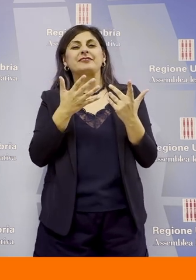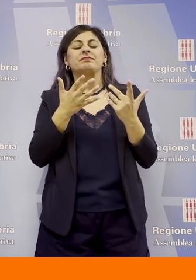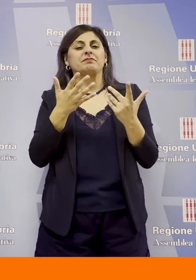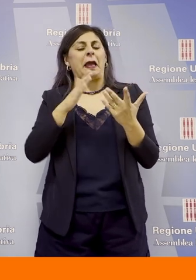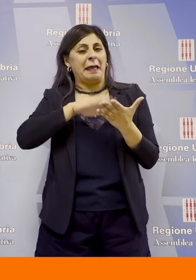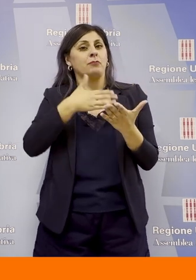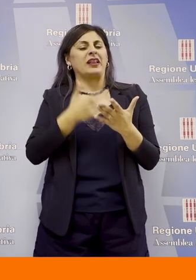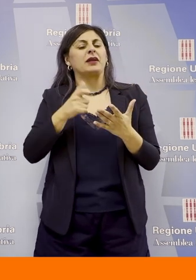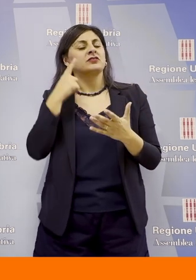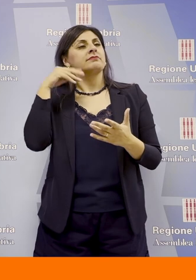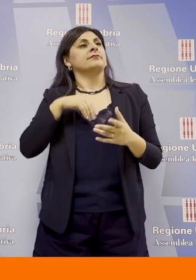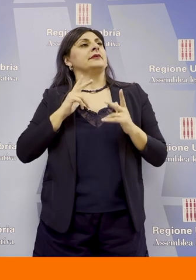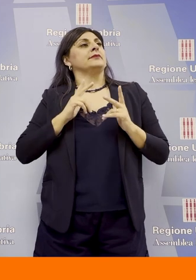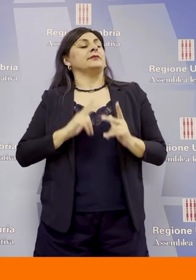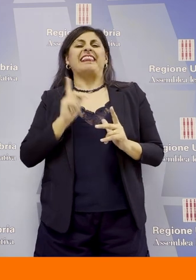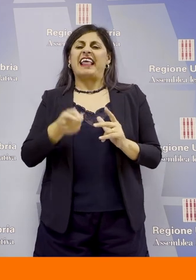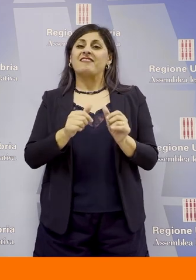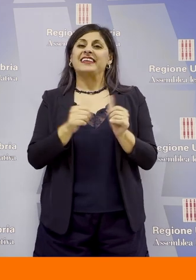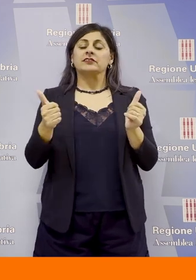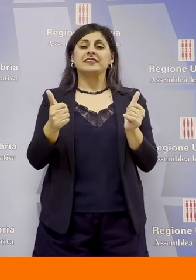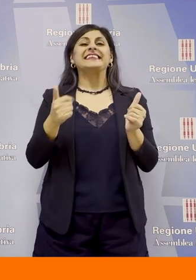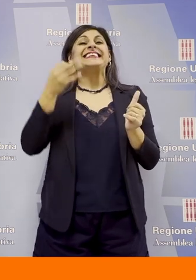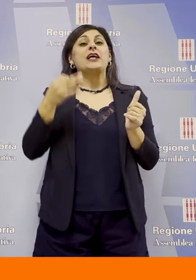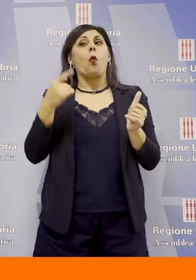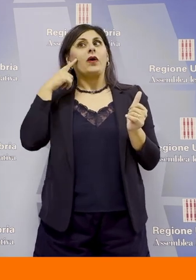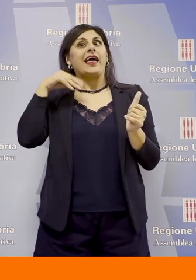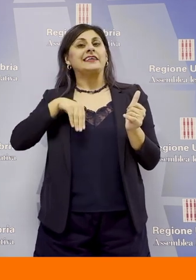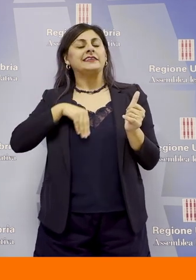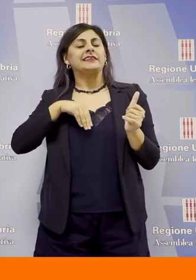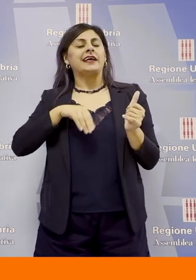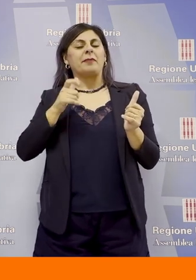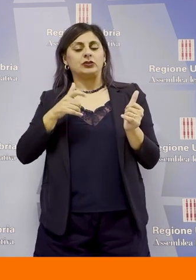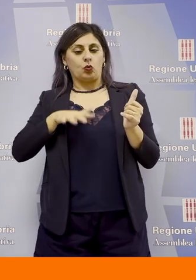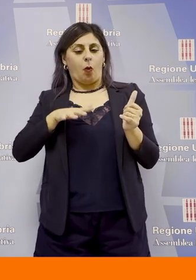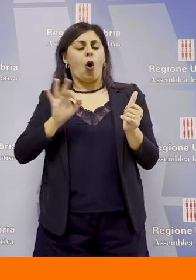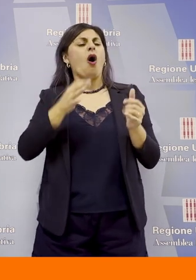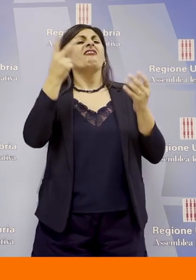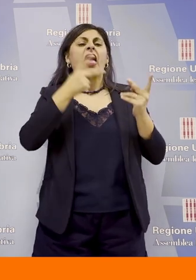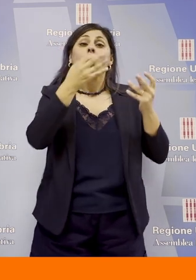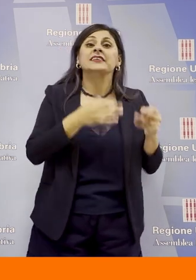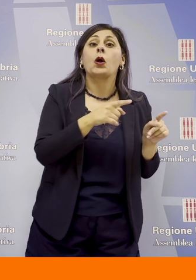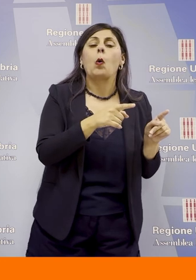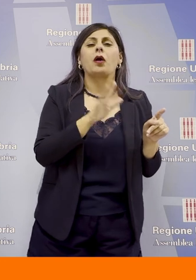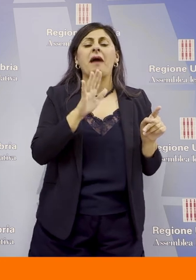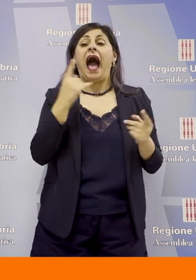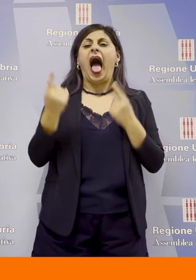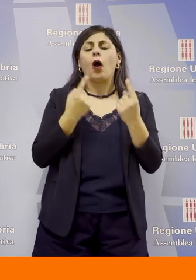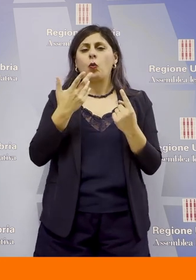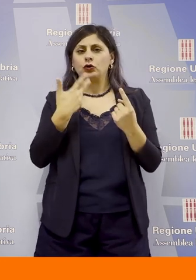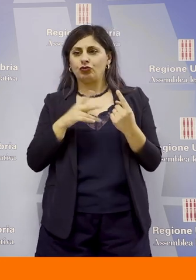significativo. Cioè, bisogna distinguere la sicurezza percepita dalla sicurezza reale, ma ovviamente alcuni fenomeni criminali che vengono rilevati